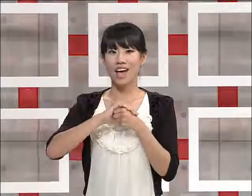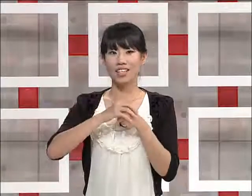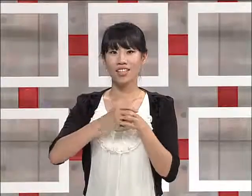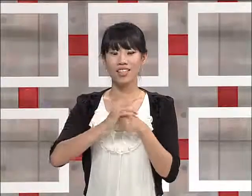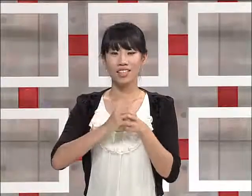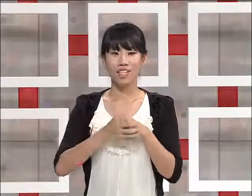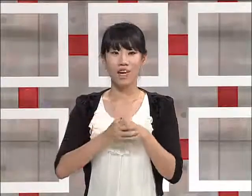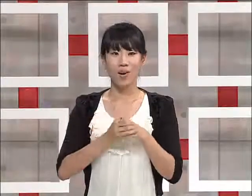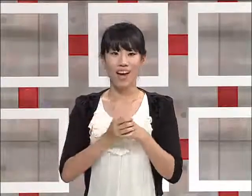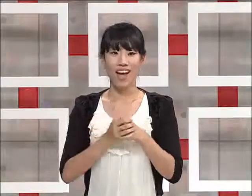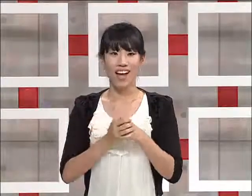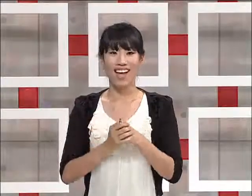사과.